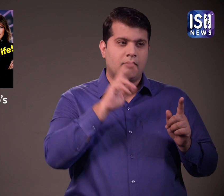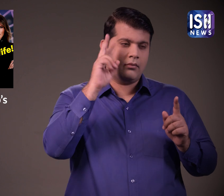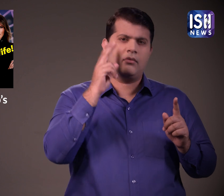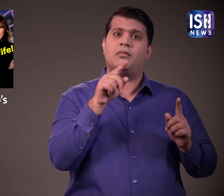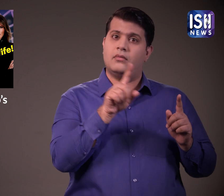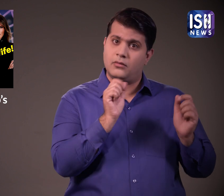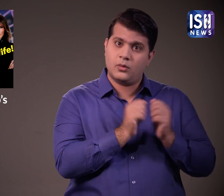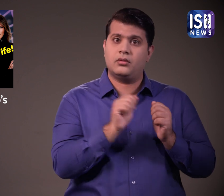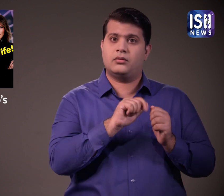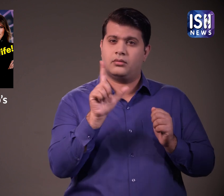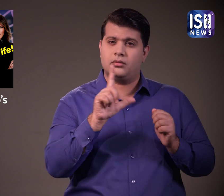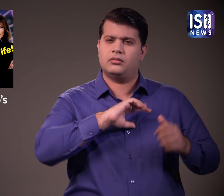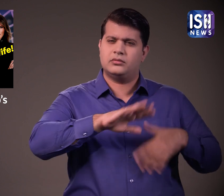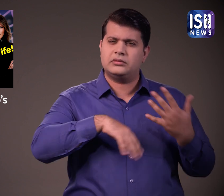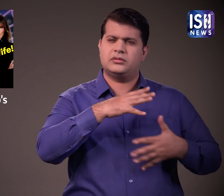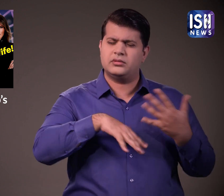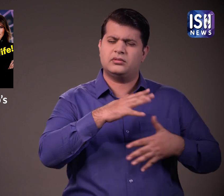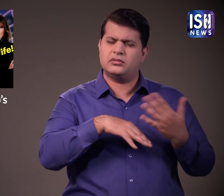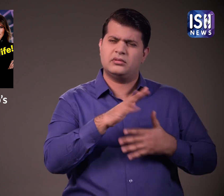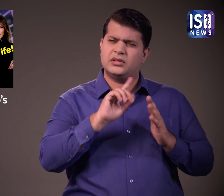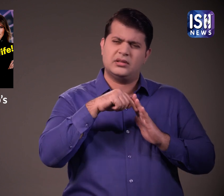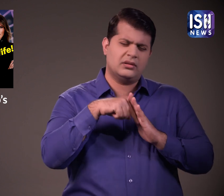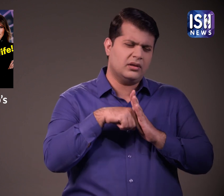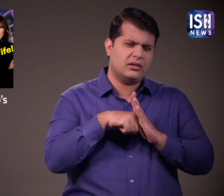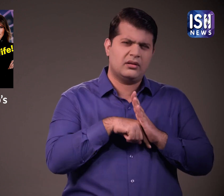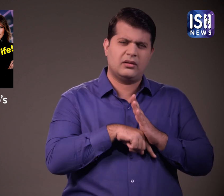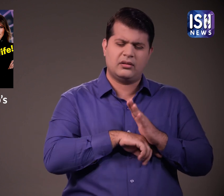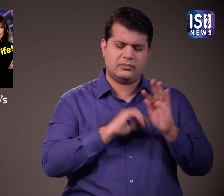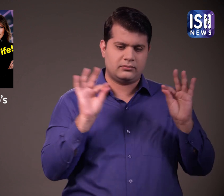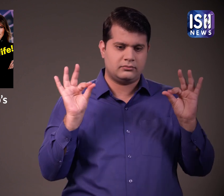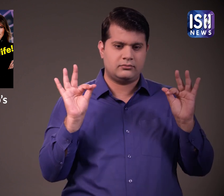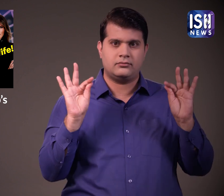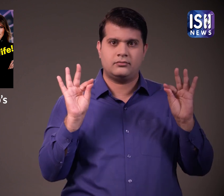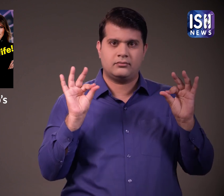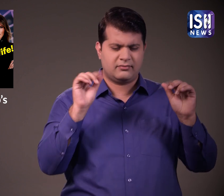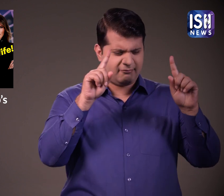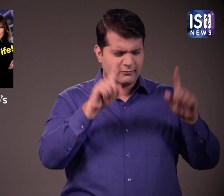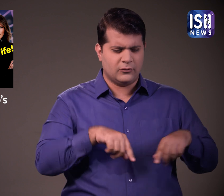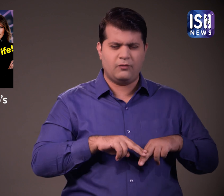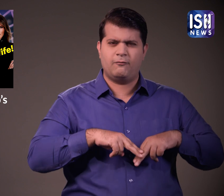ट्रम्प ने उसके साथ सेक्स किया और दिल खोल कर उसके शरीर का इस्तमाल किया